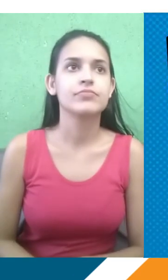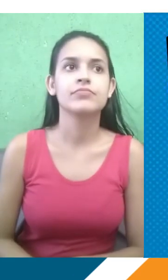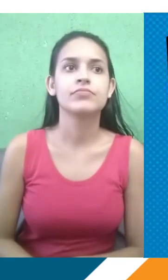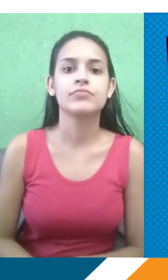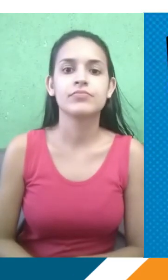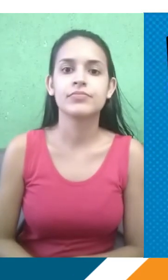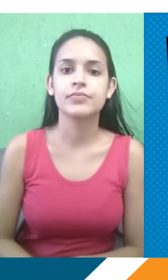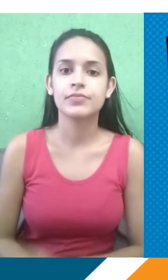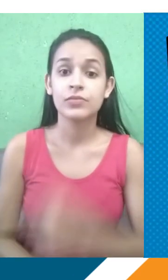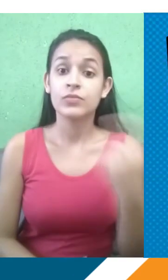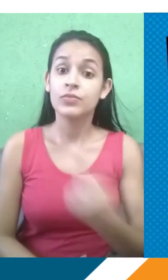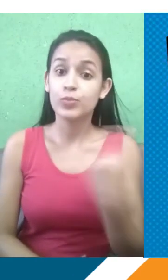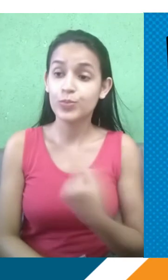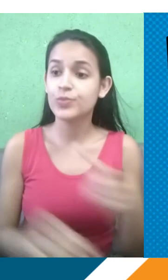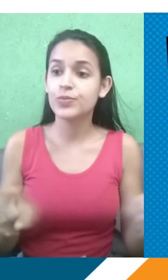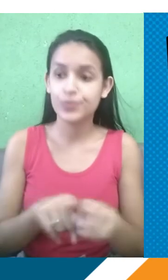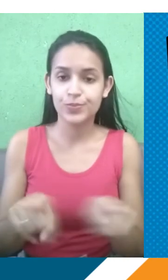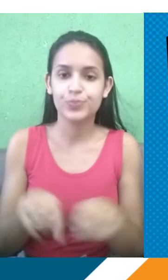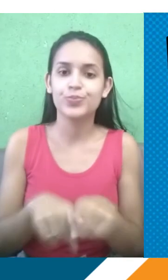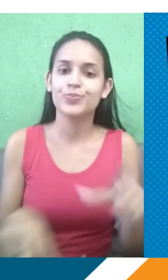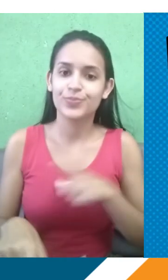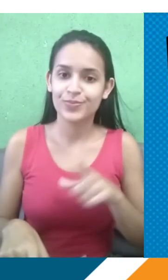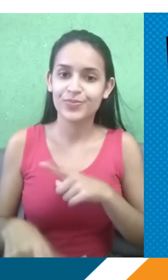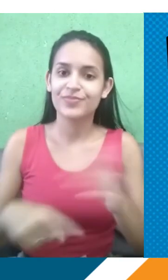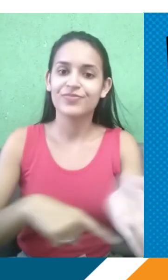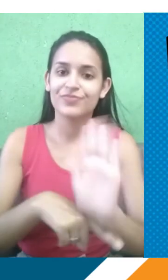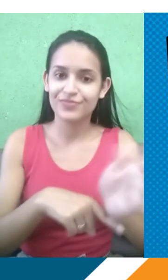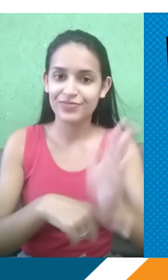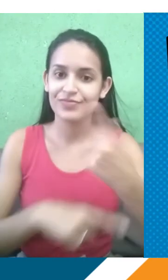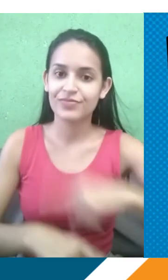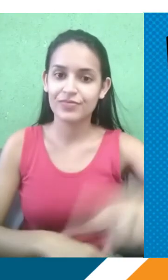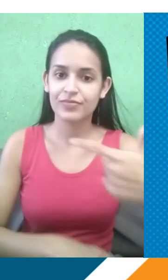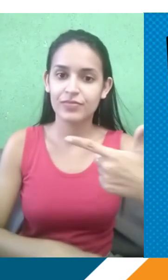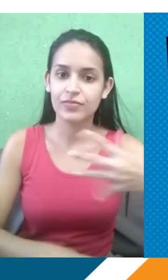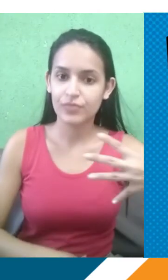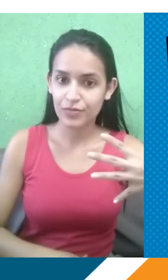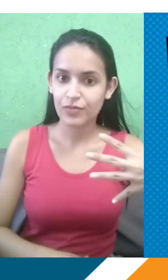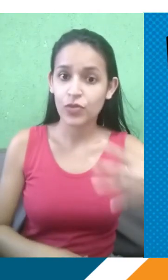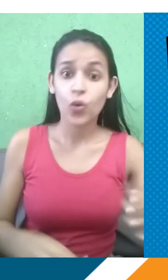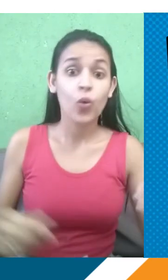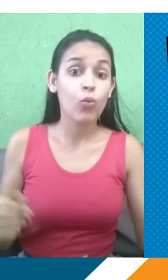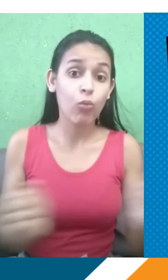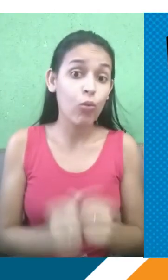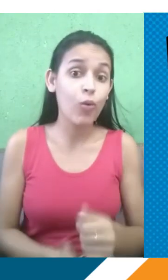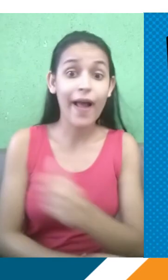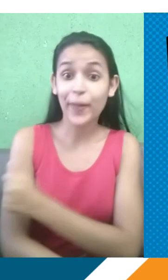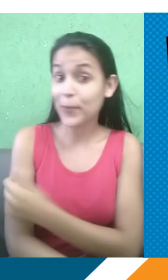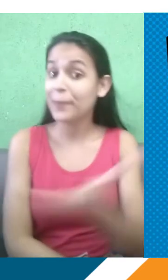né, pessoal, a gente também tem um vídeo muito legal, muito importante, que é o vídeo da semana 24 dos ex-alunos do PVS. Ex-alunos do